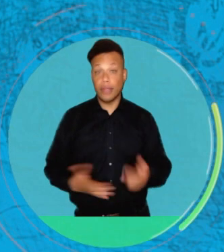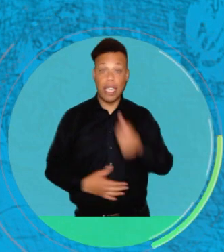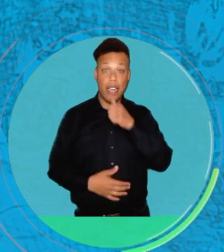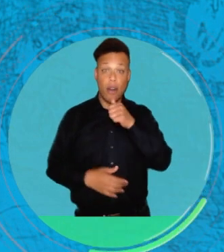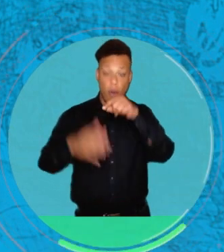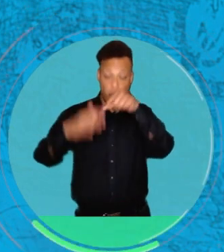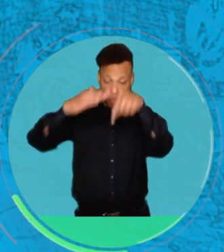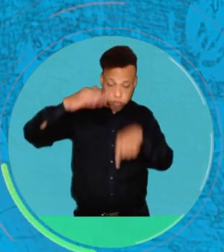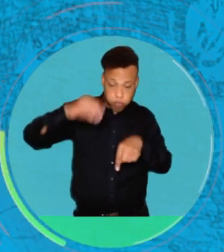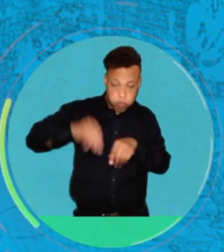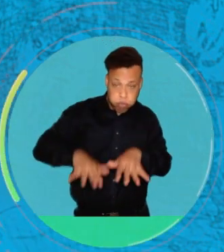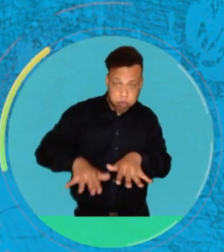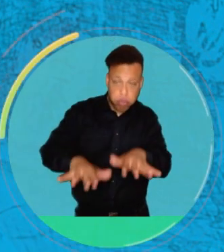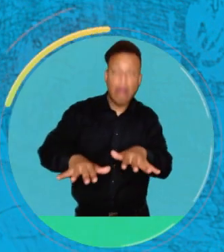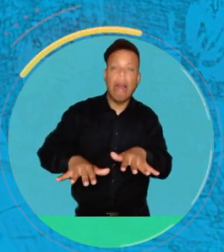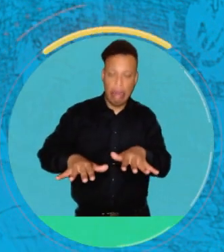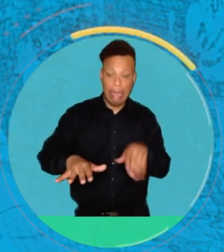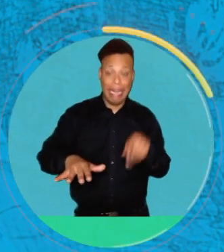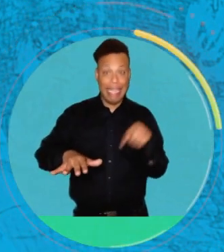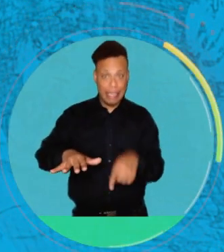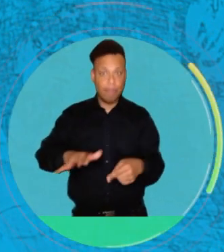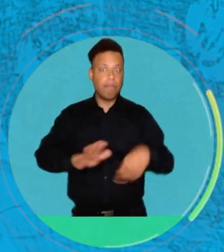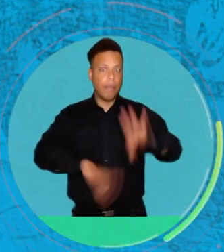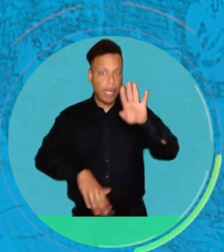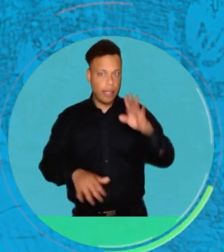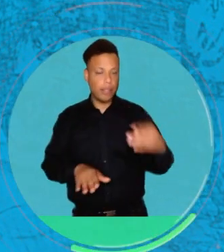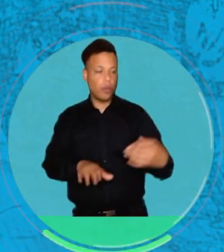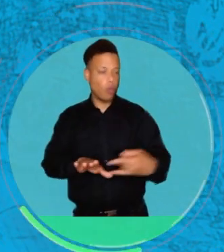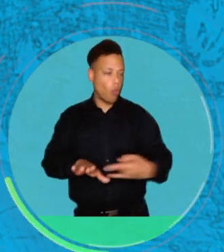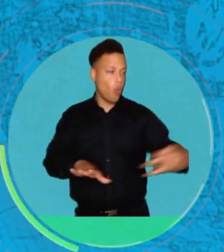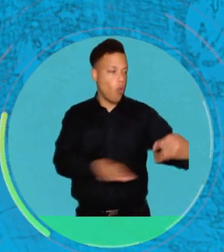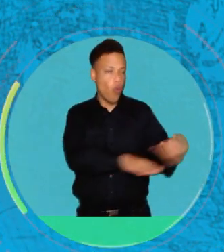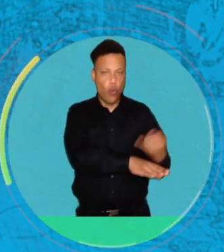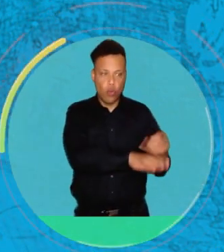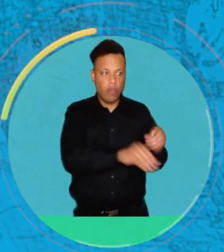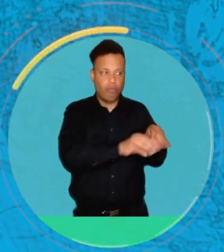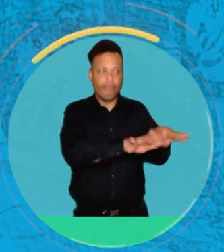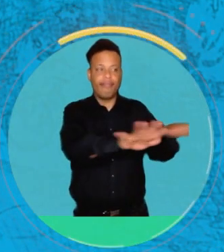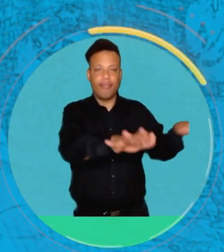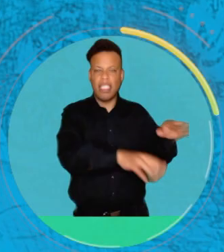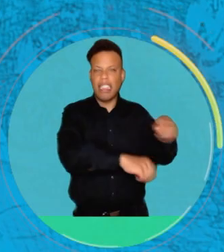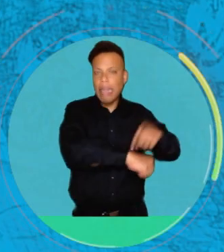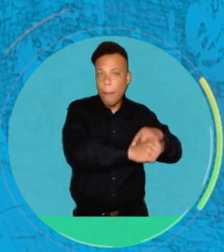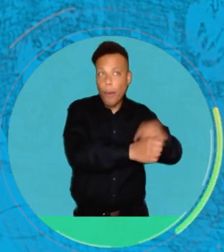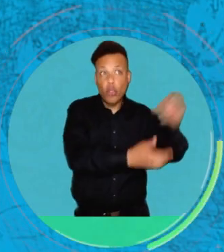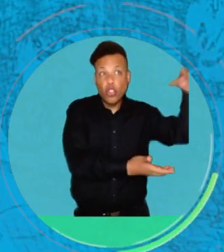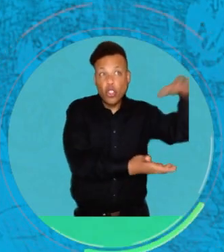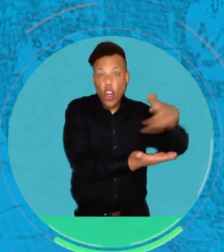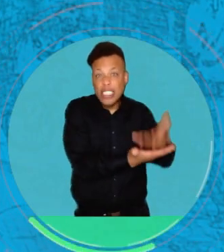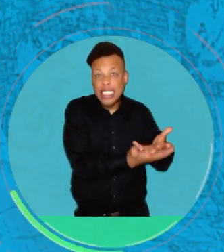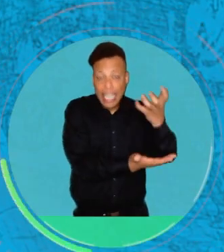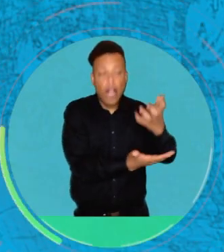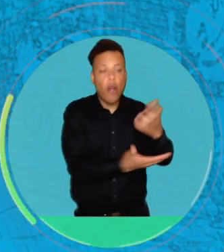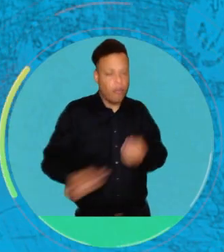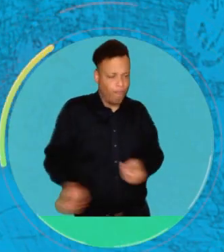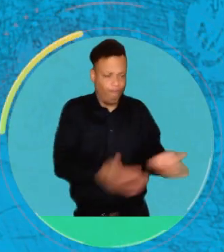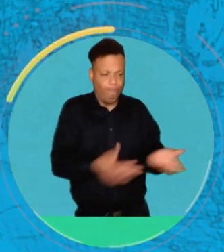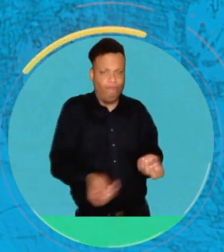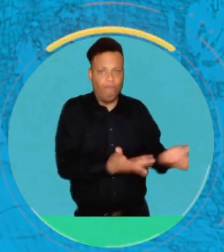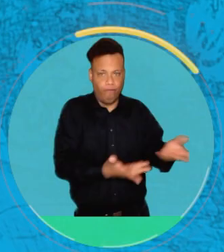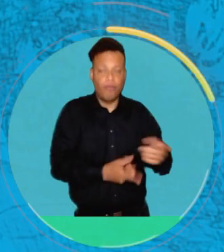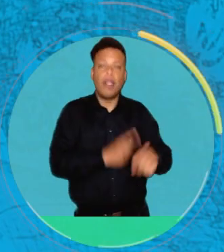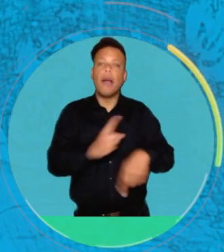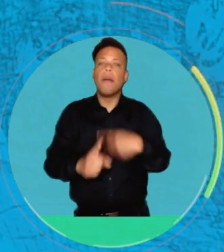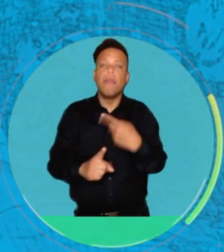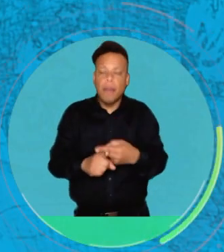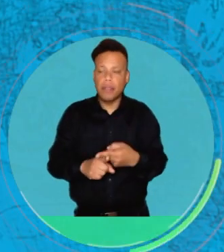Las aguas subterráneas vienen a abastecer gran parte de la demanda hídrica durante temporada seca. No solo eso, sino también empiezan a